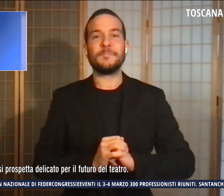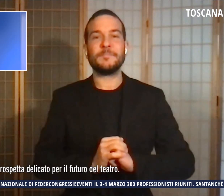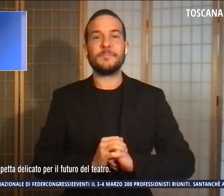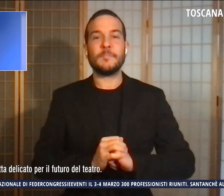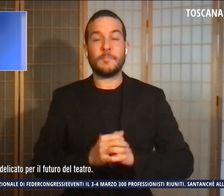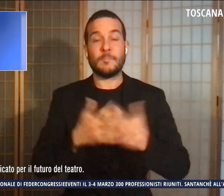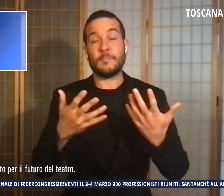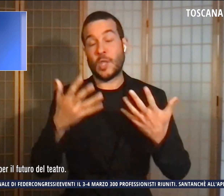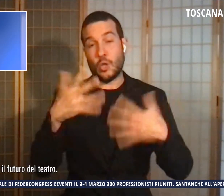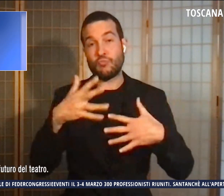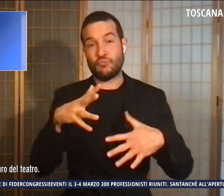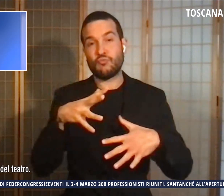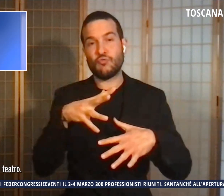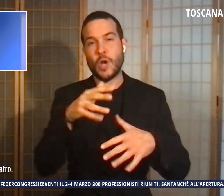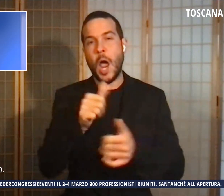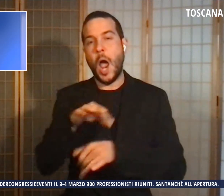guida della scala.